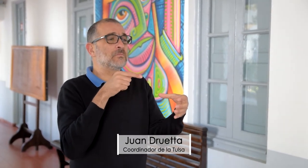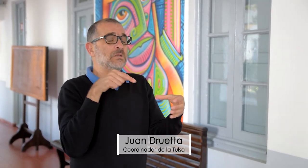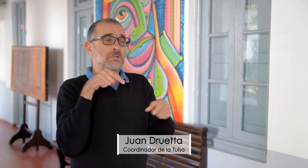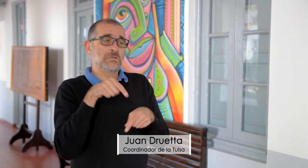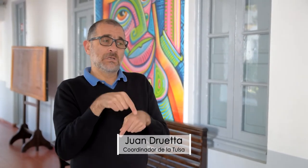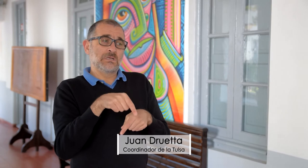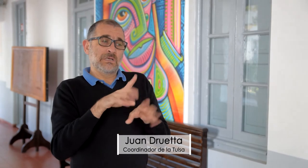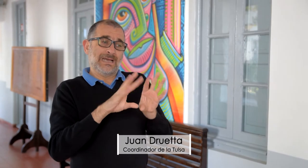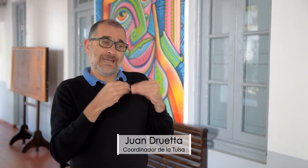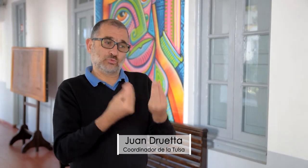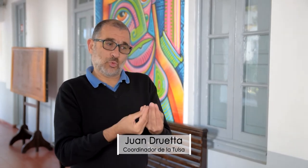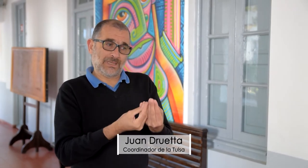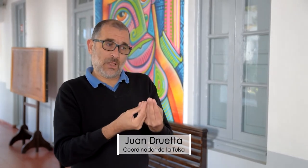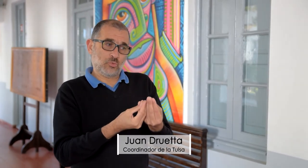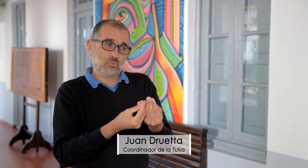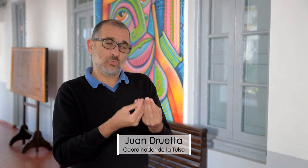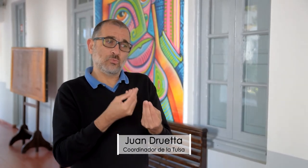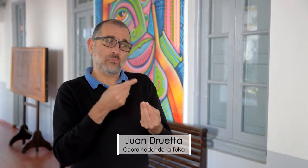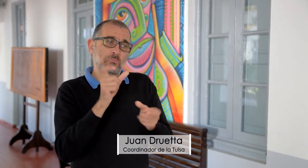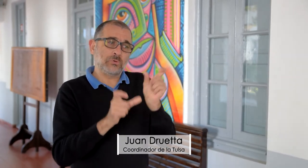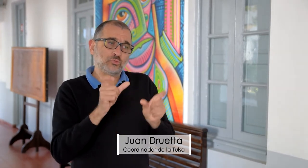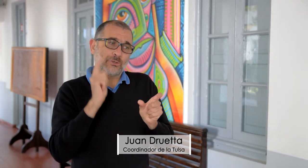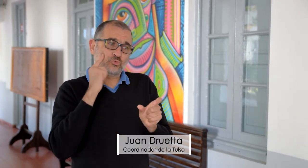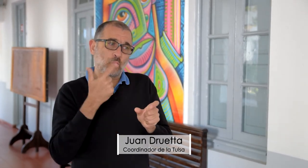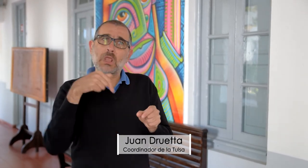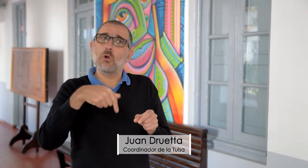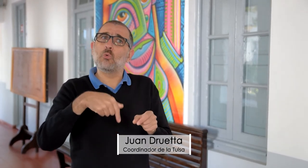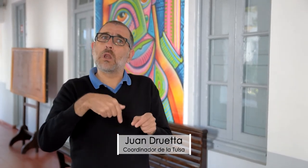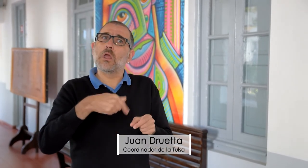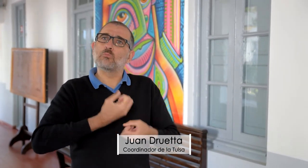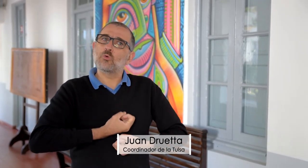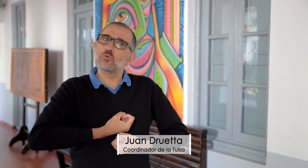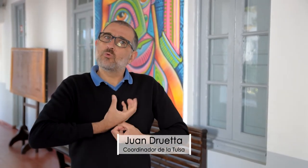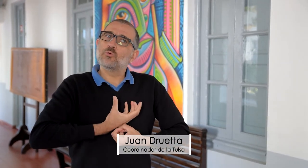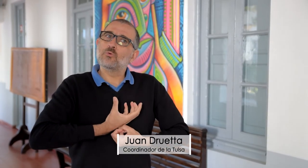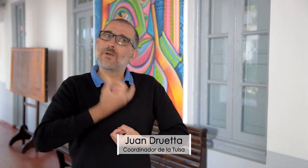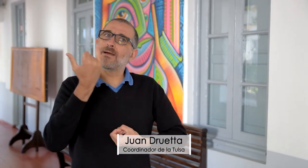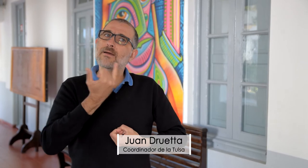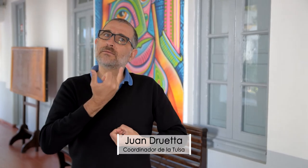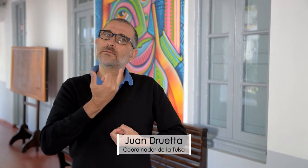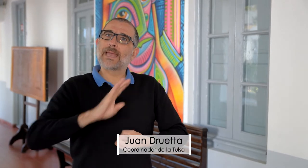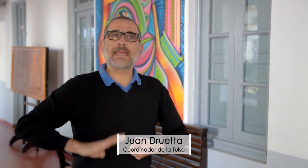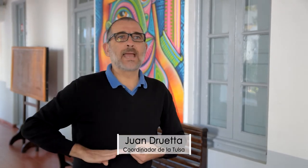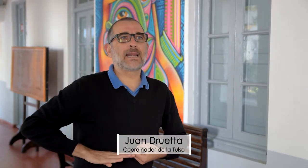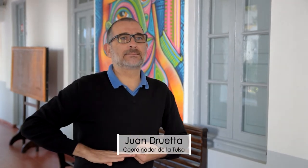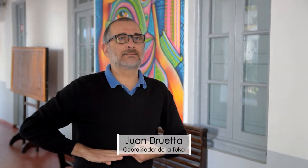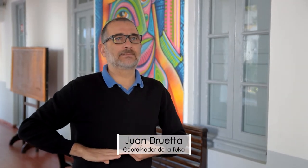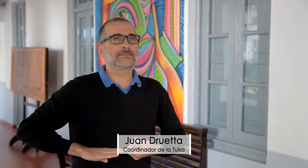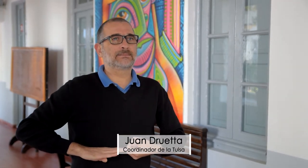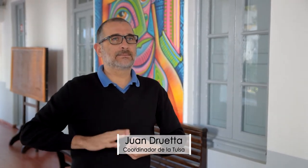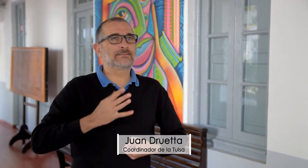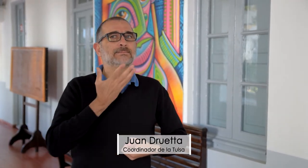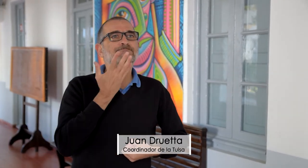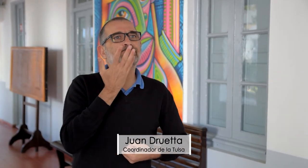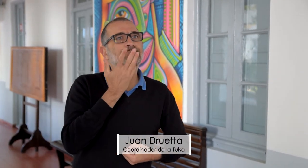exclusivamente para las personas sordas. Y el resultado es que las personas sordas ahora empiezan a tener ese